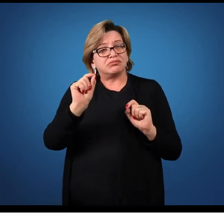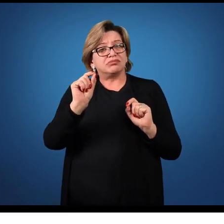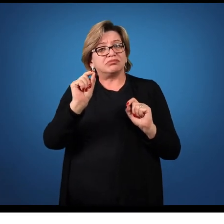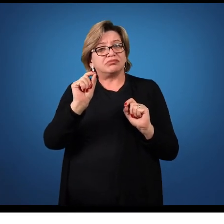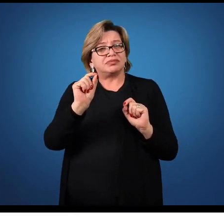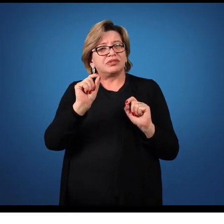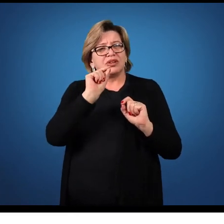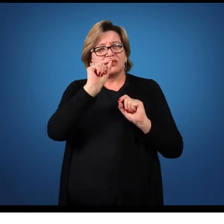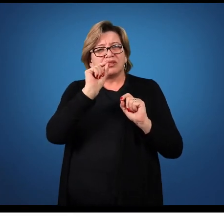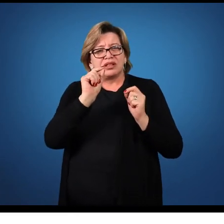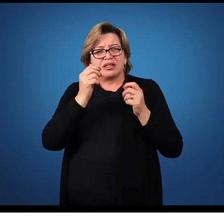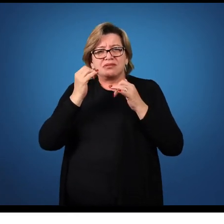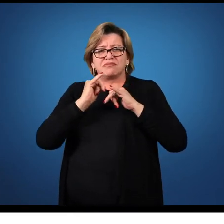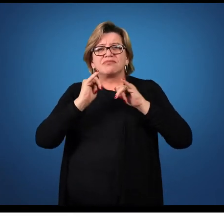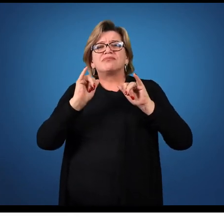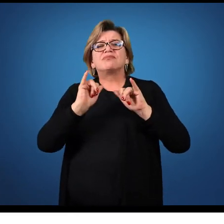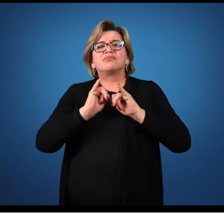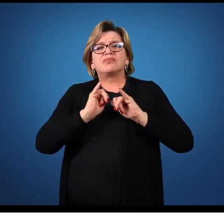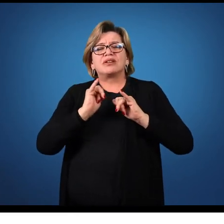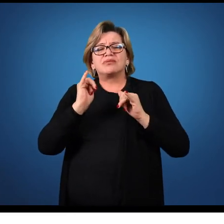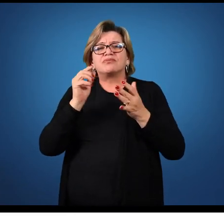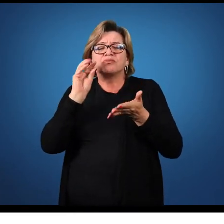incluiria essa obra?